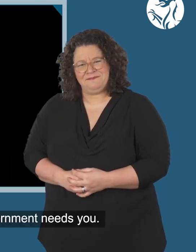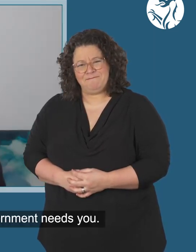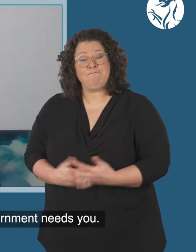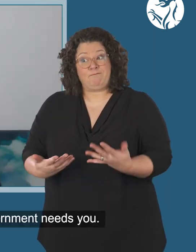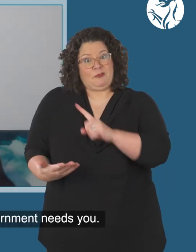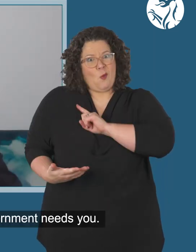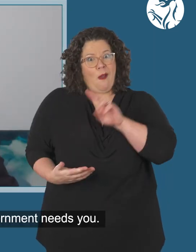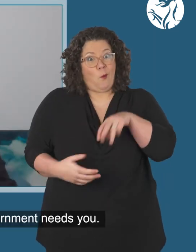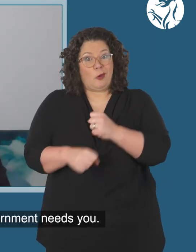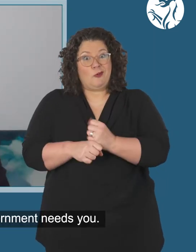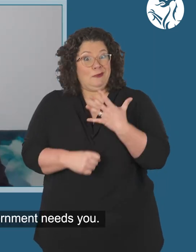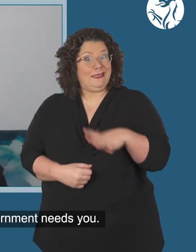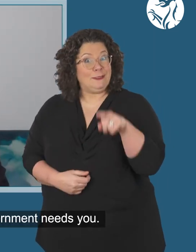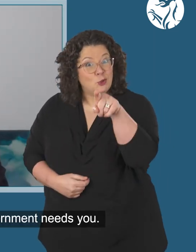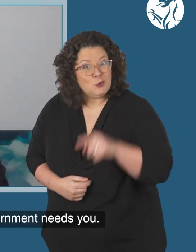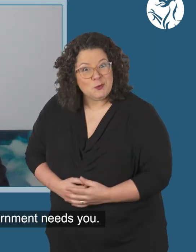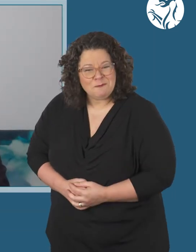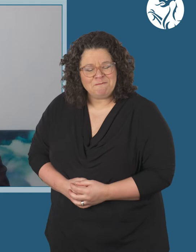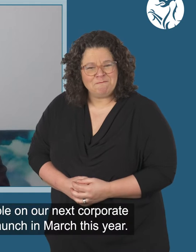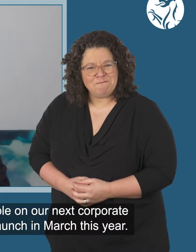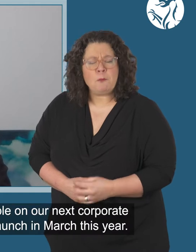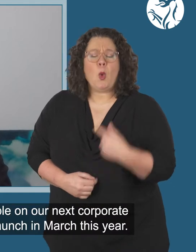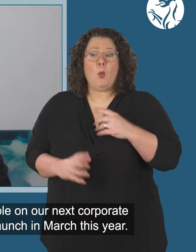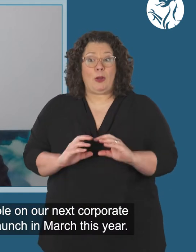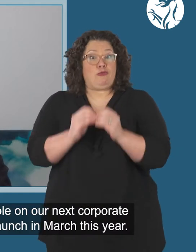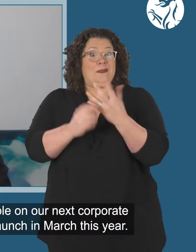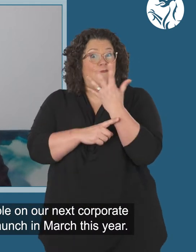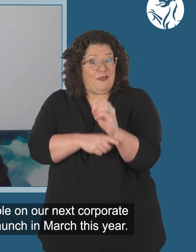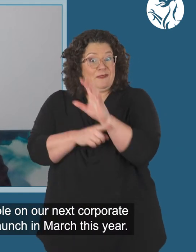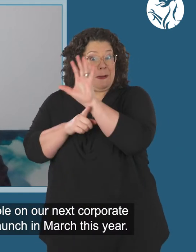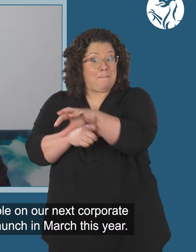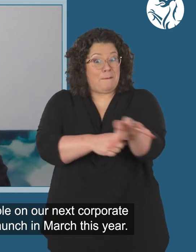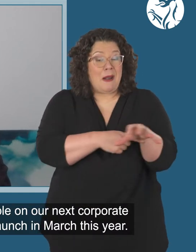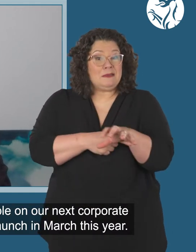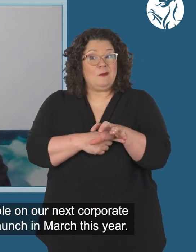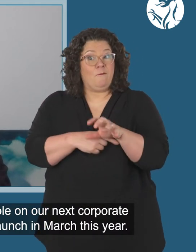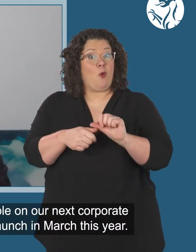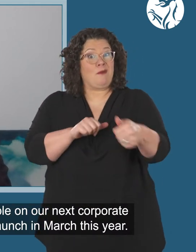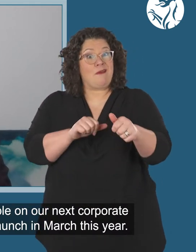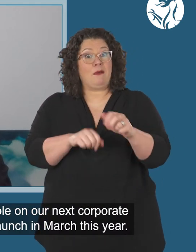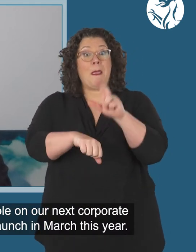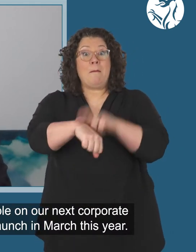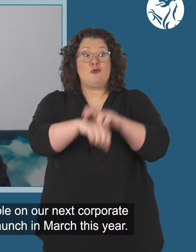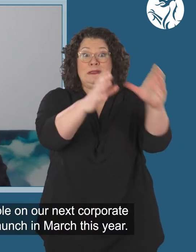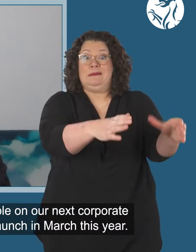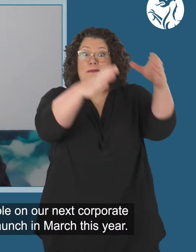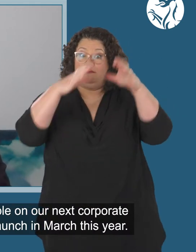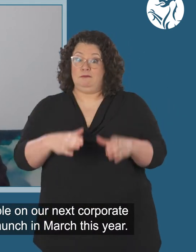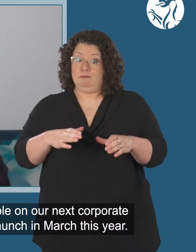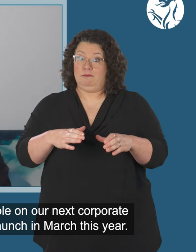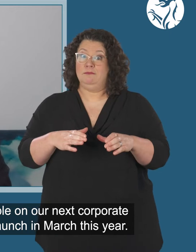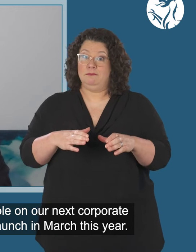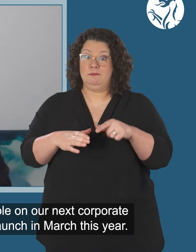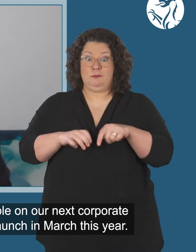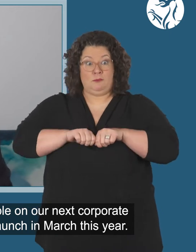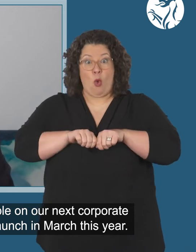And this is why the Welsh Government needs you. We're making up to 50 places available on our next corporate apprenticeship